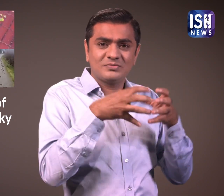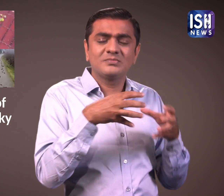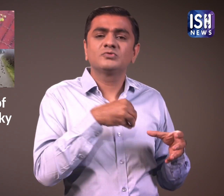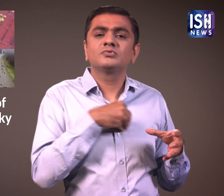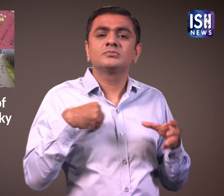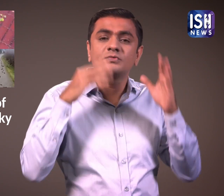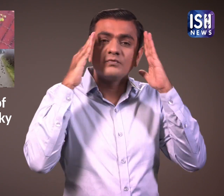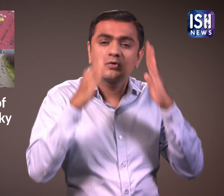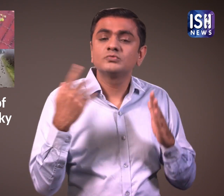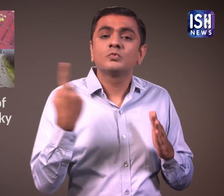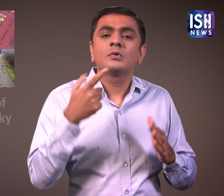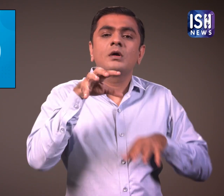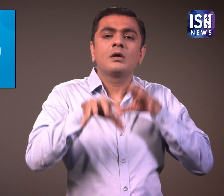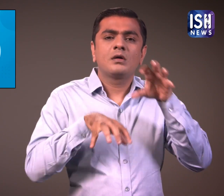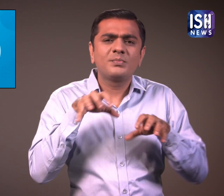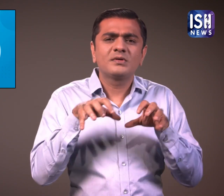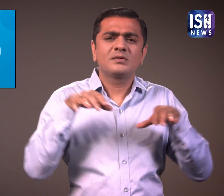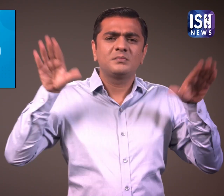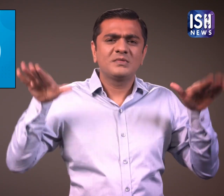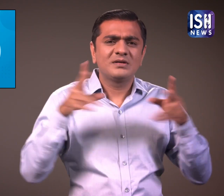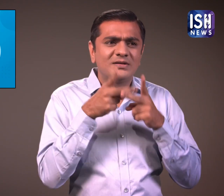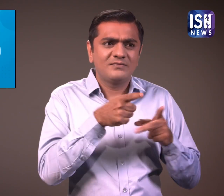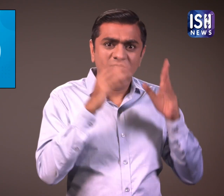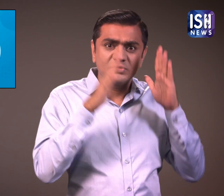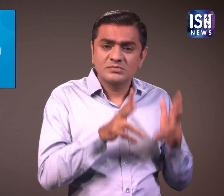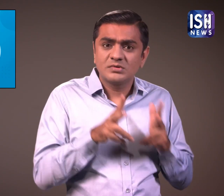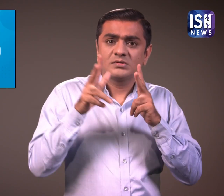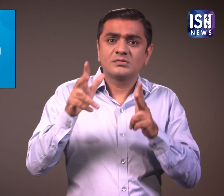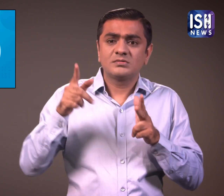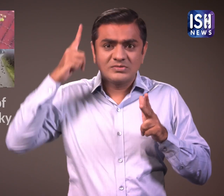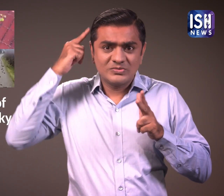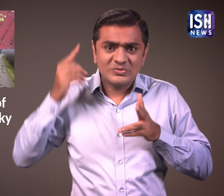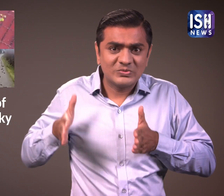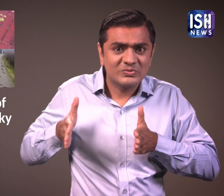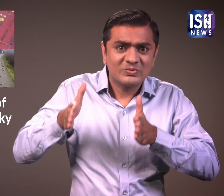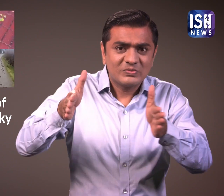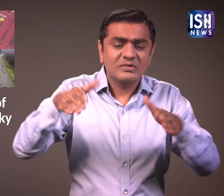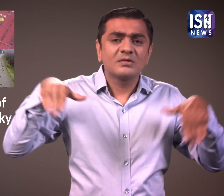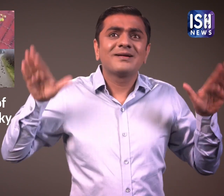पशुचिकित्सा विभाग के अधिकारियों ने बताया कि सडकों पर कवों के शव पड़े देखे गए